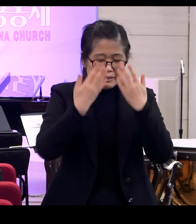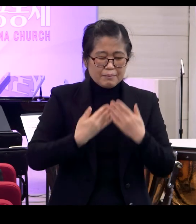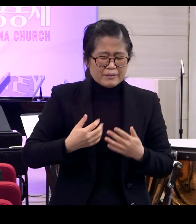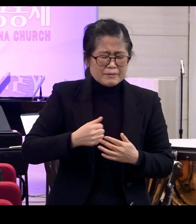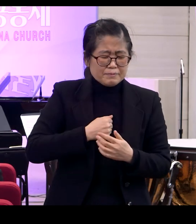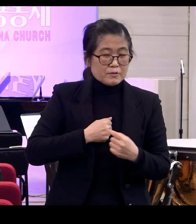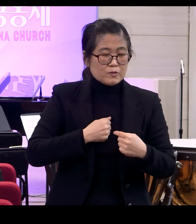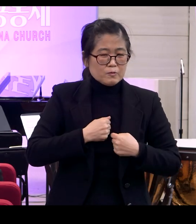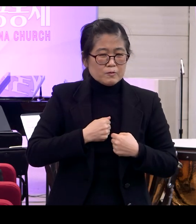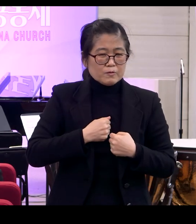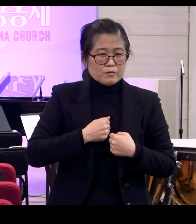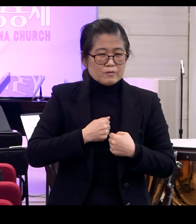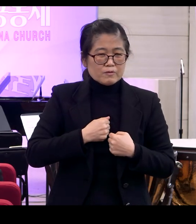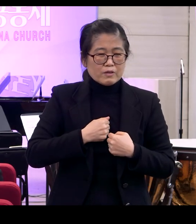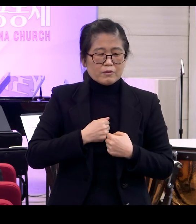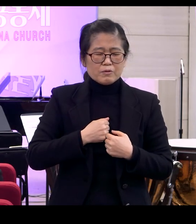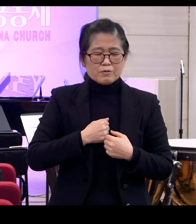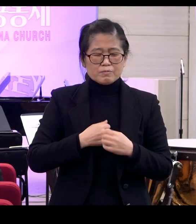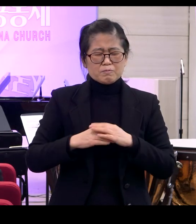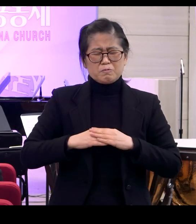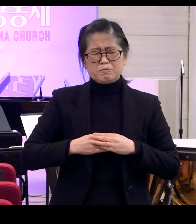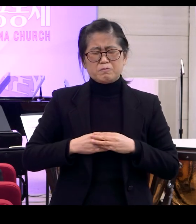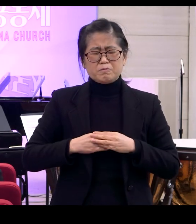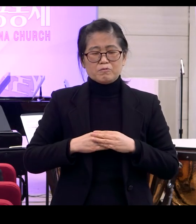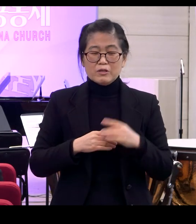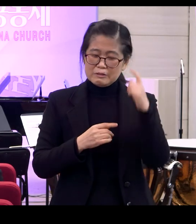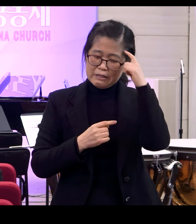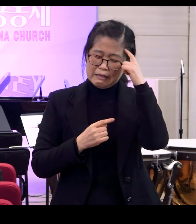잡혀버려요 거기 매여요 그 생각밖에 안 해요